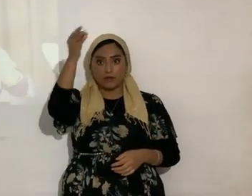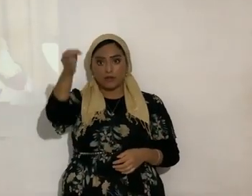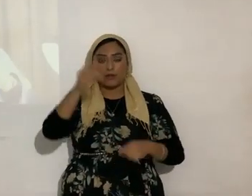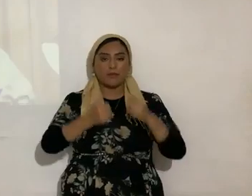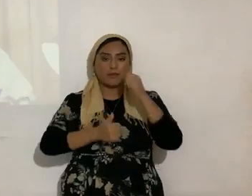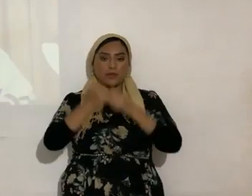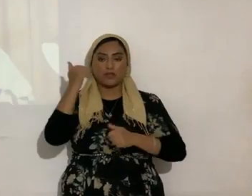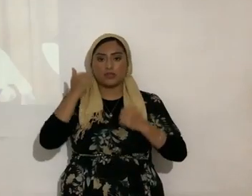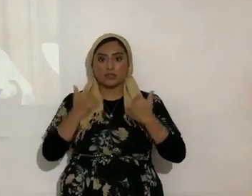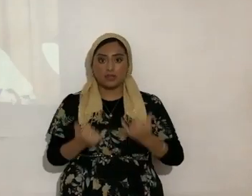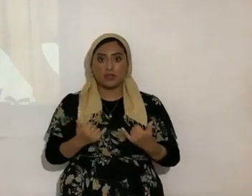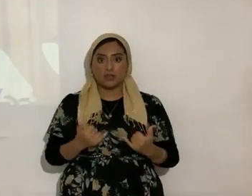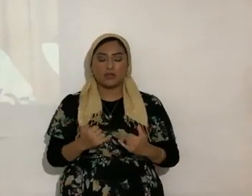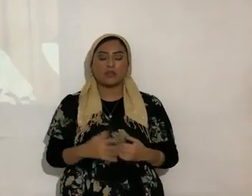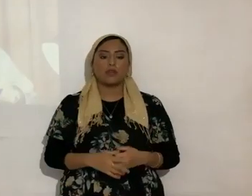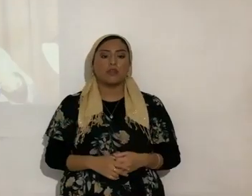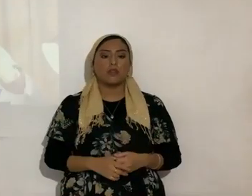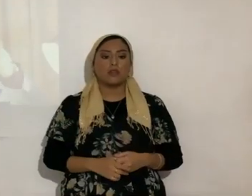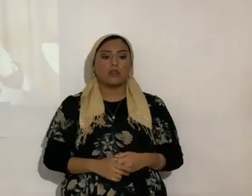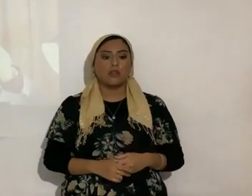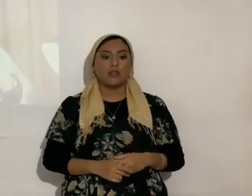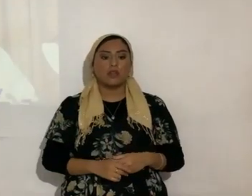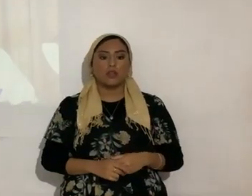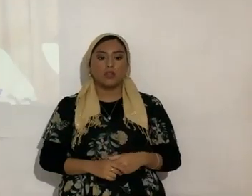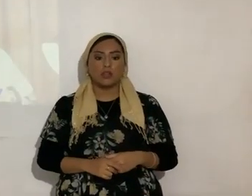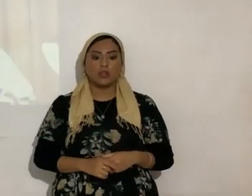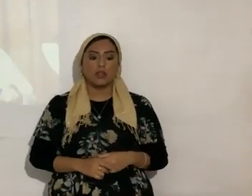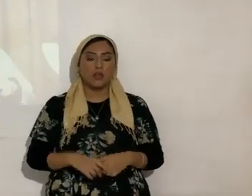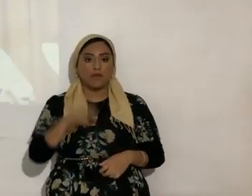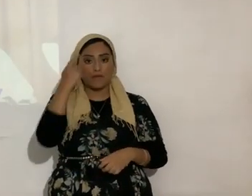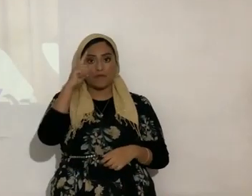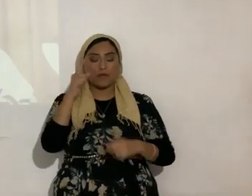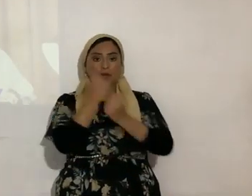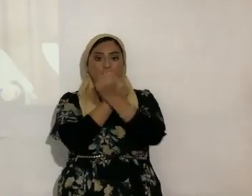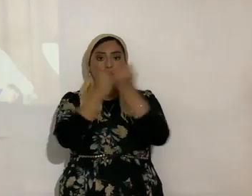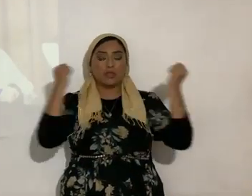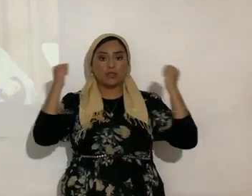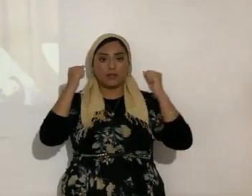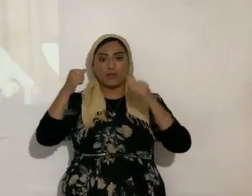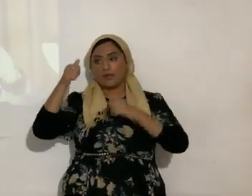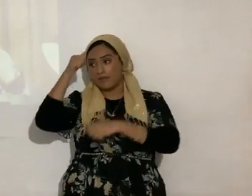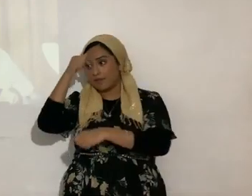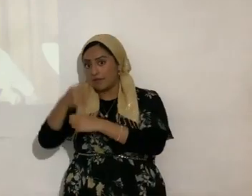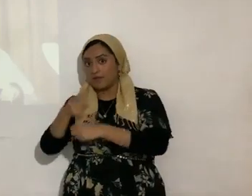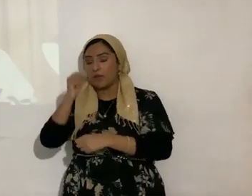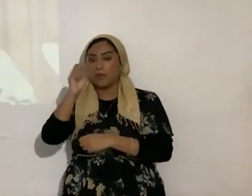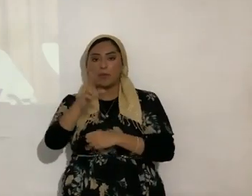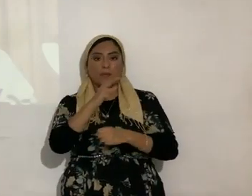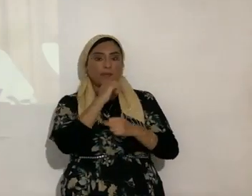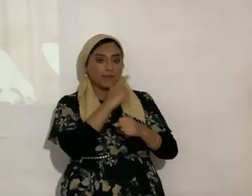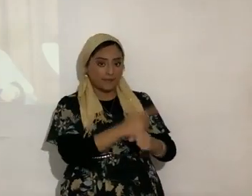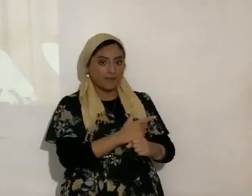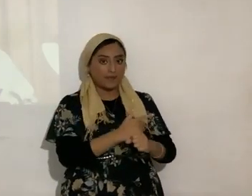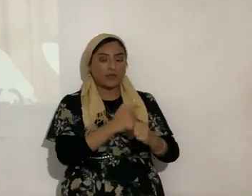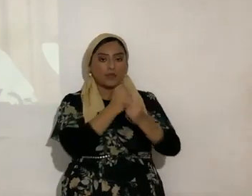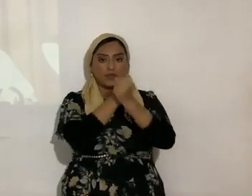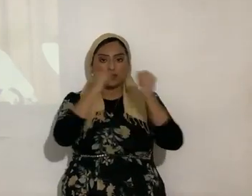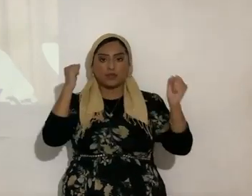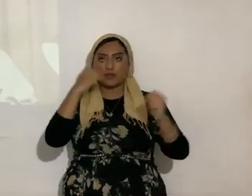el presente. Porque el presente ya, el presente para un salvo o para una hermana salva en Yahshua Mashiach por su sangre preciosa de Yahshua,